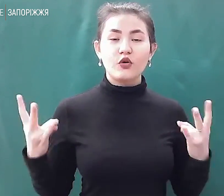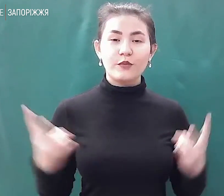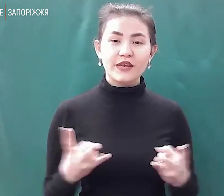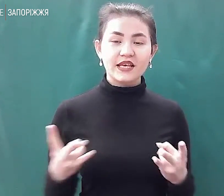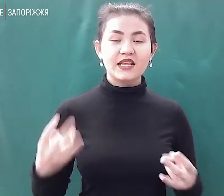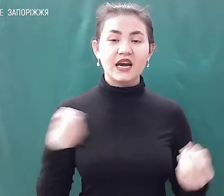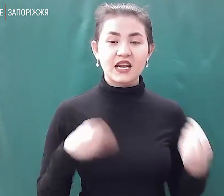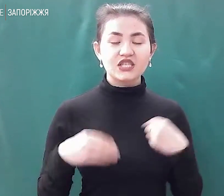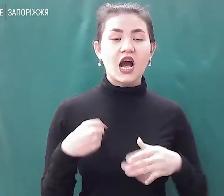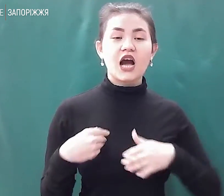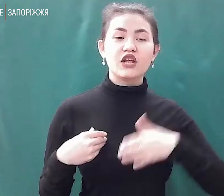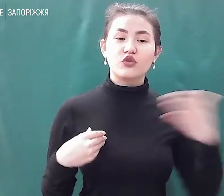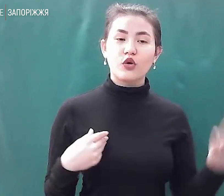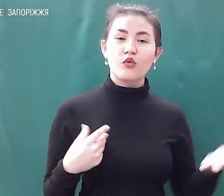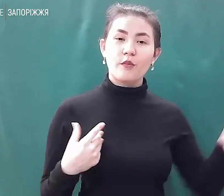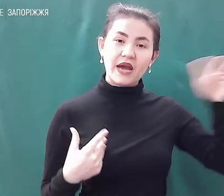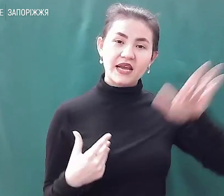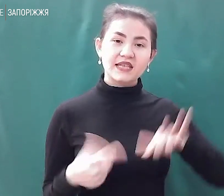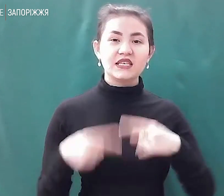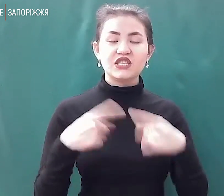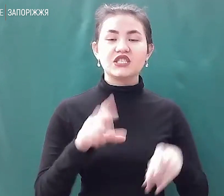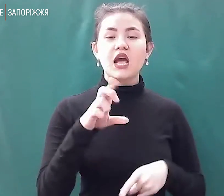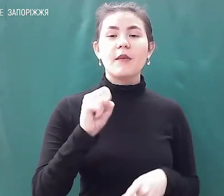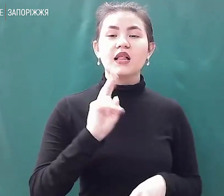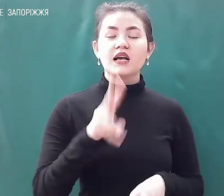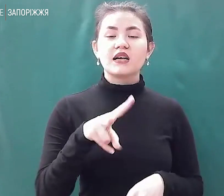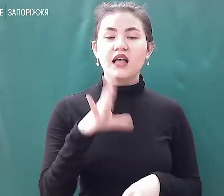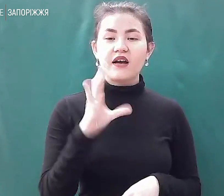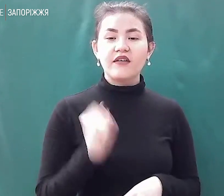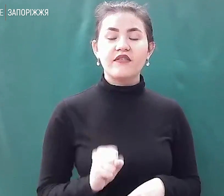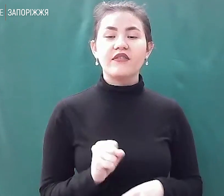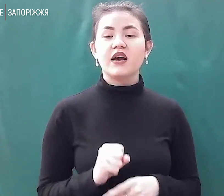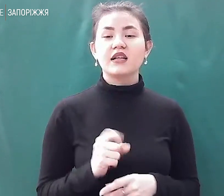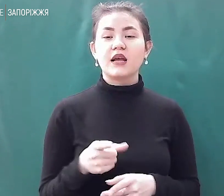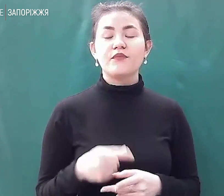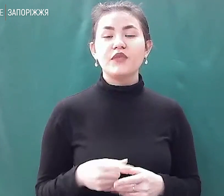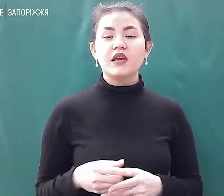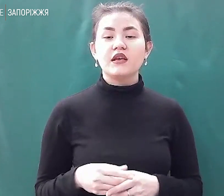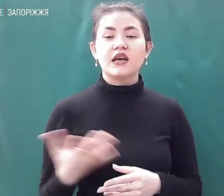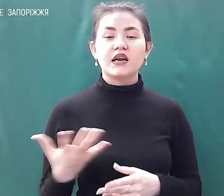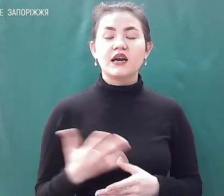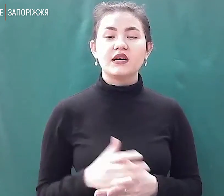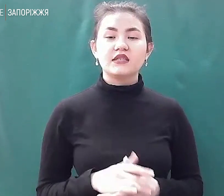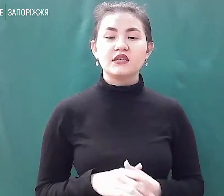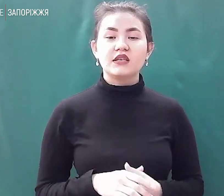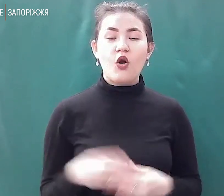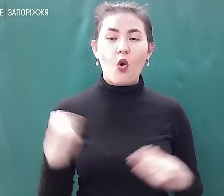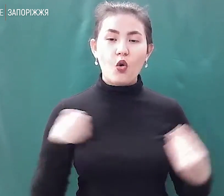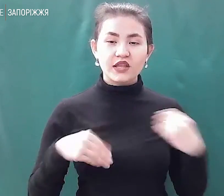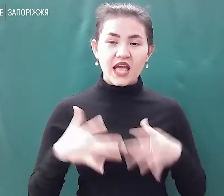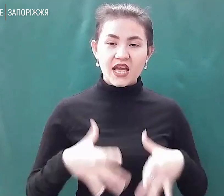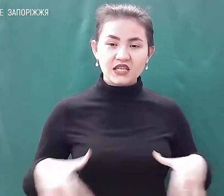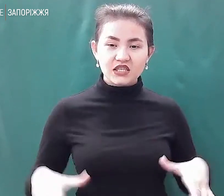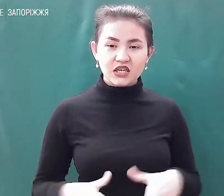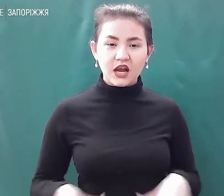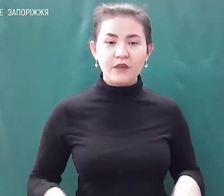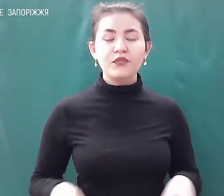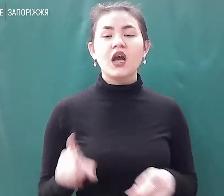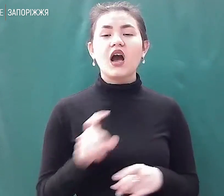березі інше. Там були клави, там спітня, одежа, там палатки, плеш